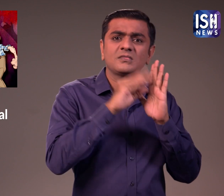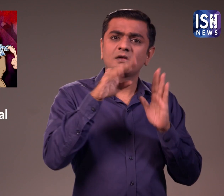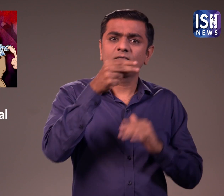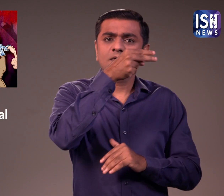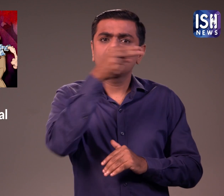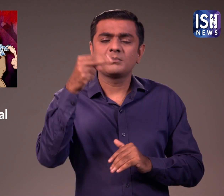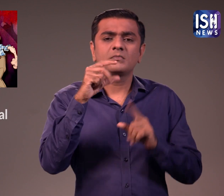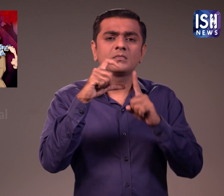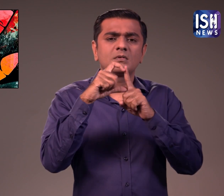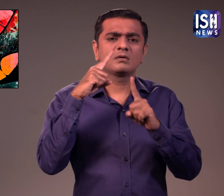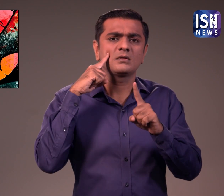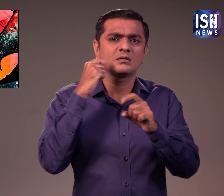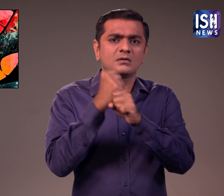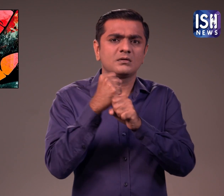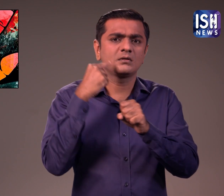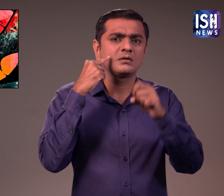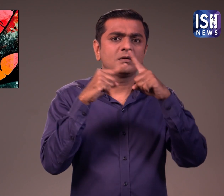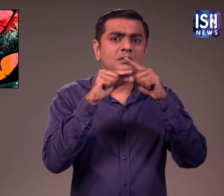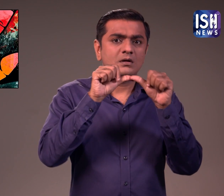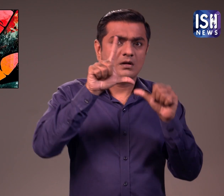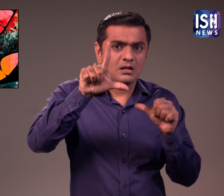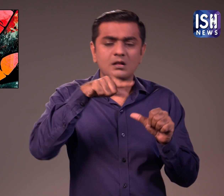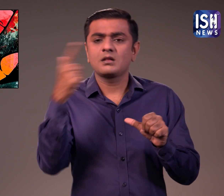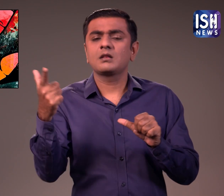आपको डिजिटल रेप कानून के बारे में बताता हूँ